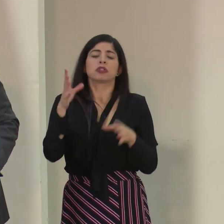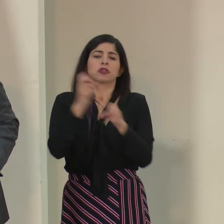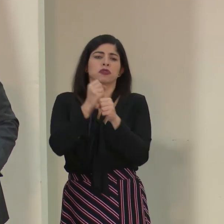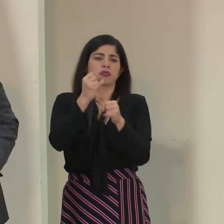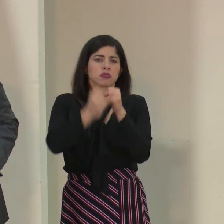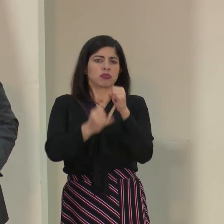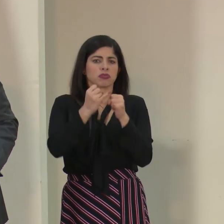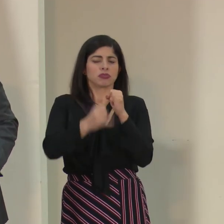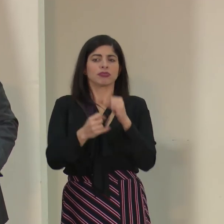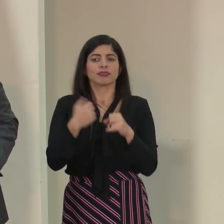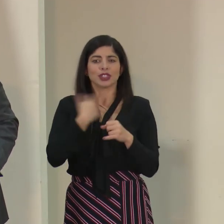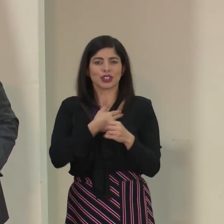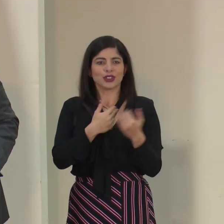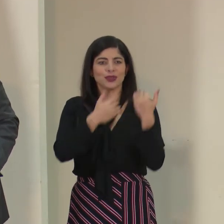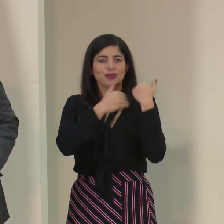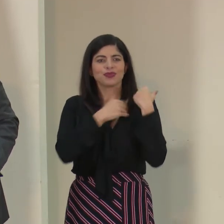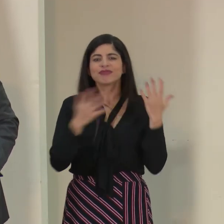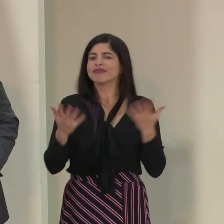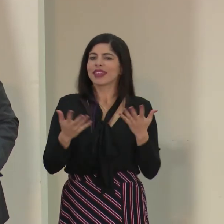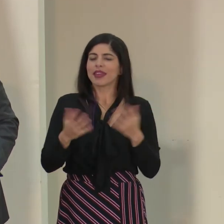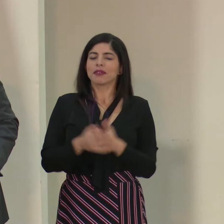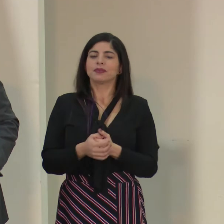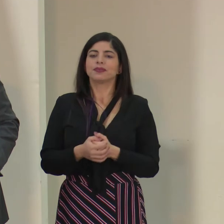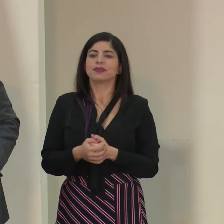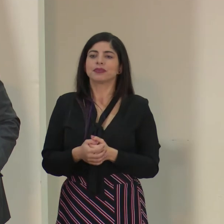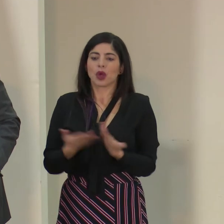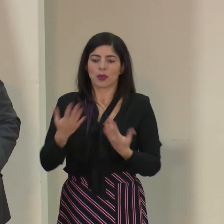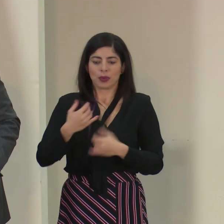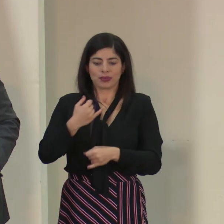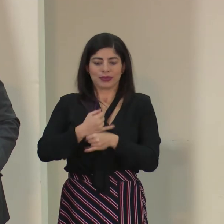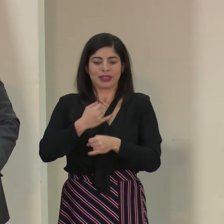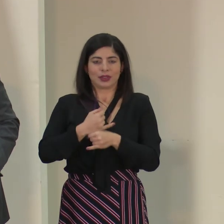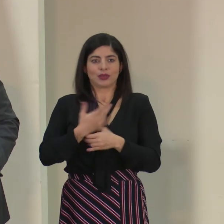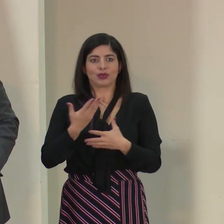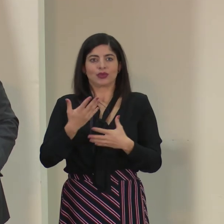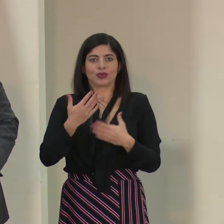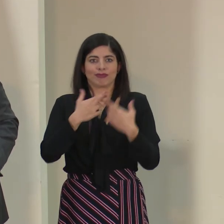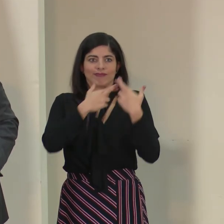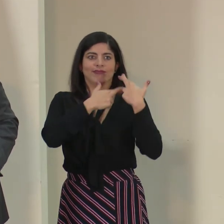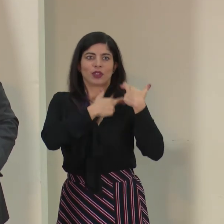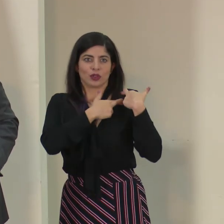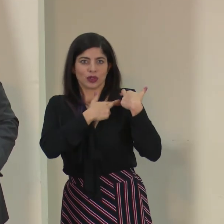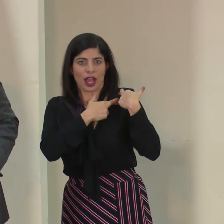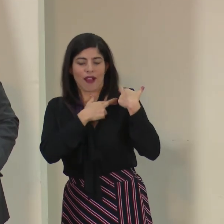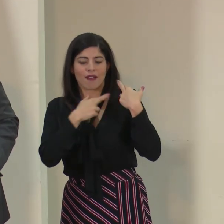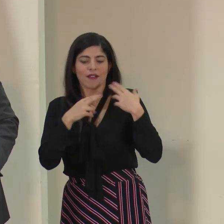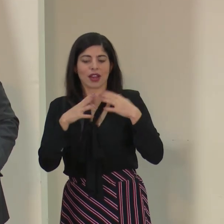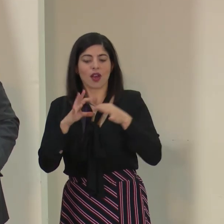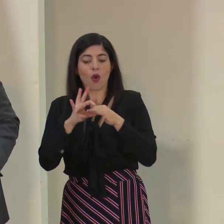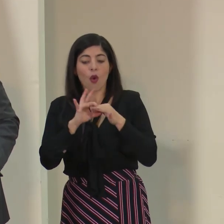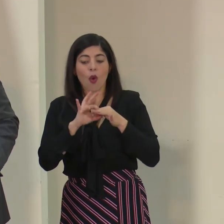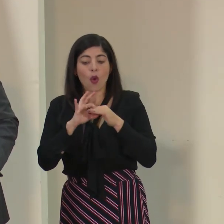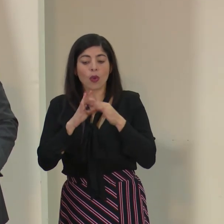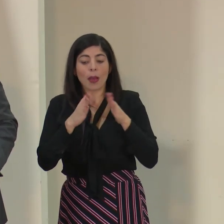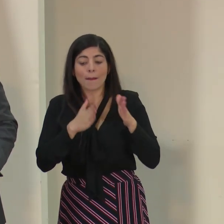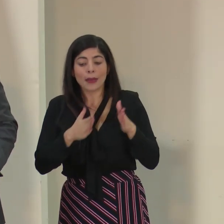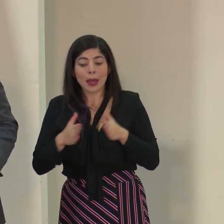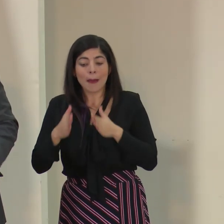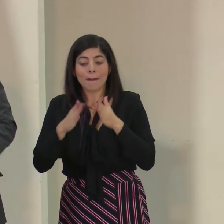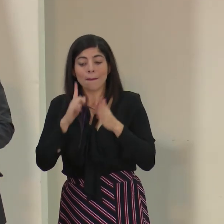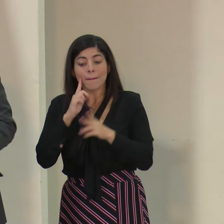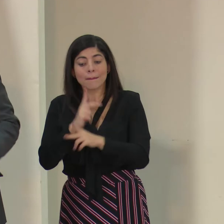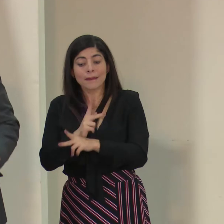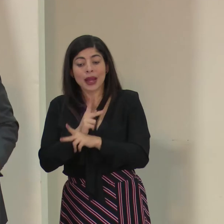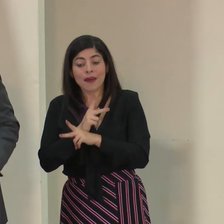nada más en lo que nos corresponde como ente responsable de la coordinación, de la preparación y de la